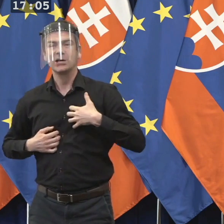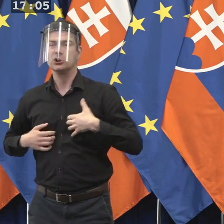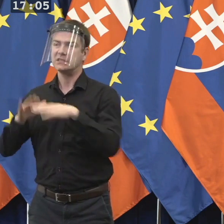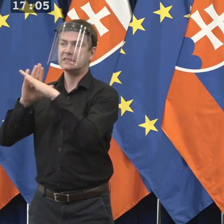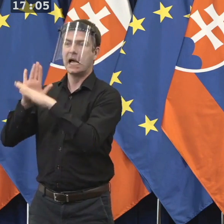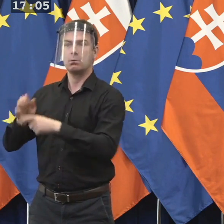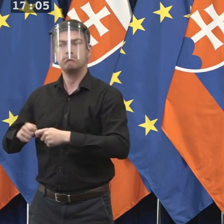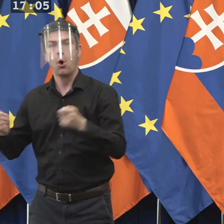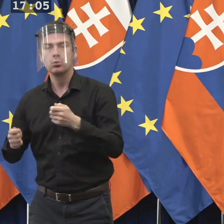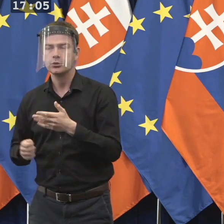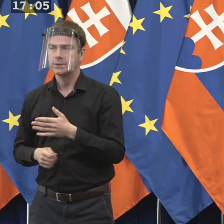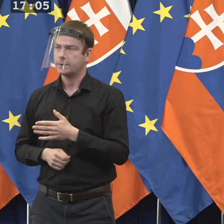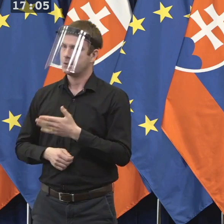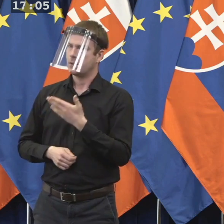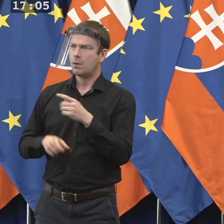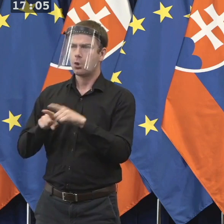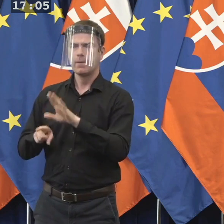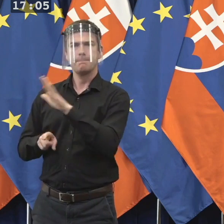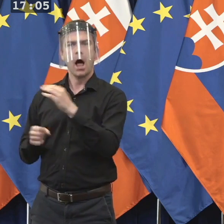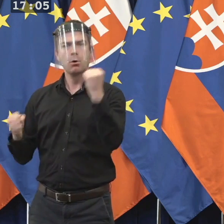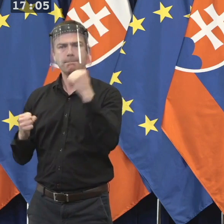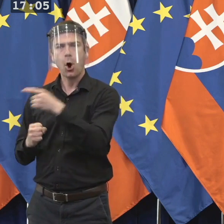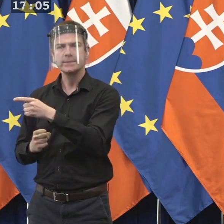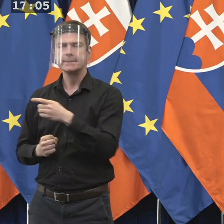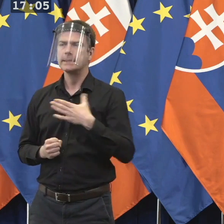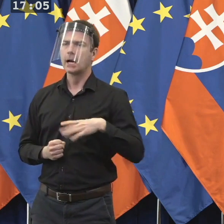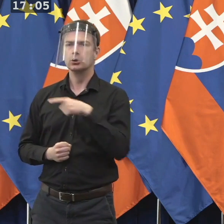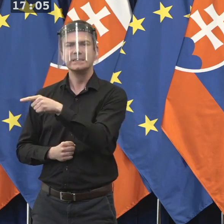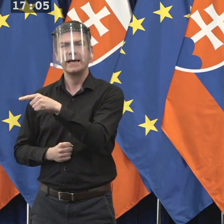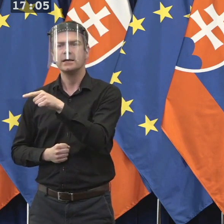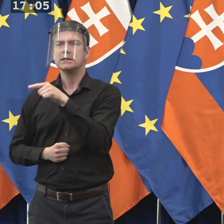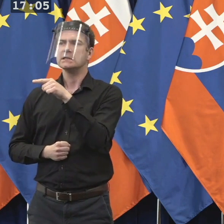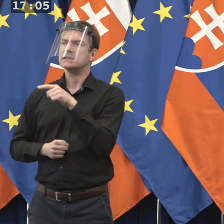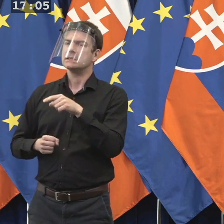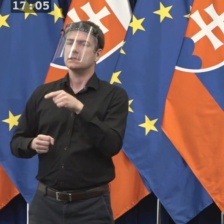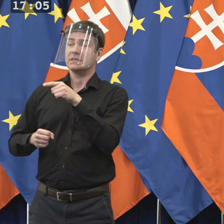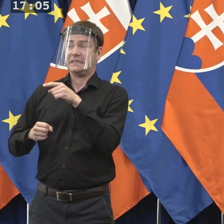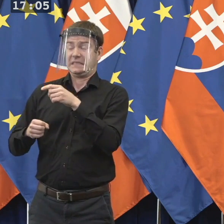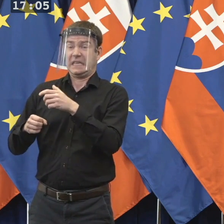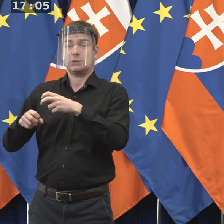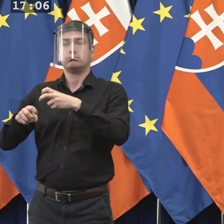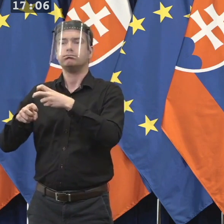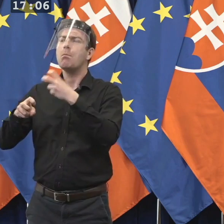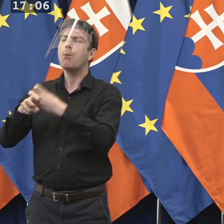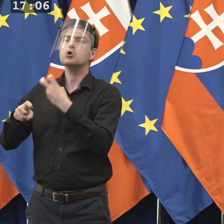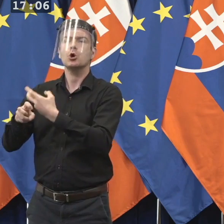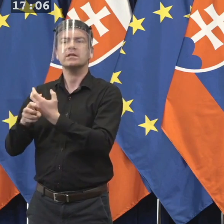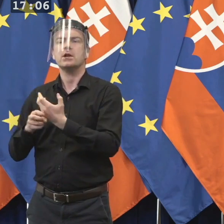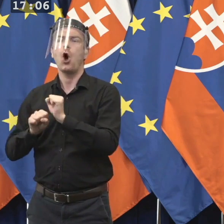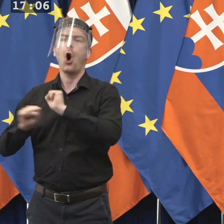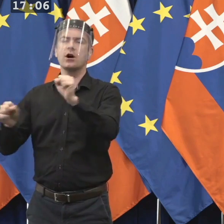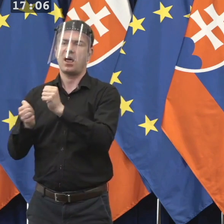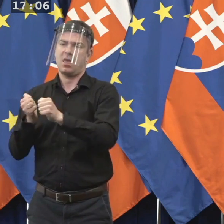nejakým takým násilím z pozície moci prelomiť ochranu svojho zdroja zo strany novinárov.